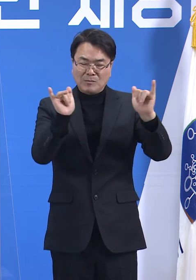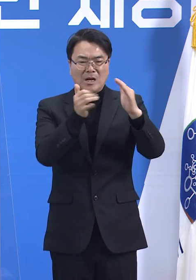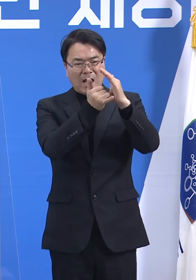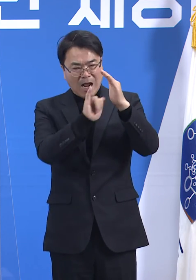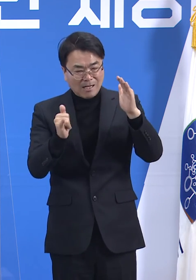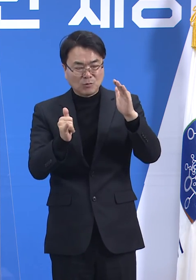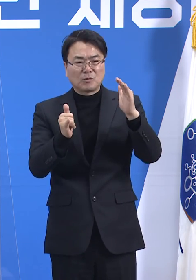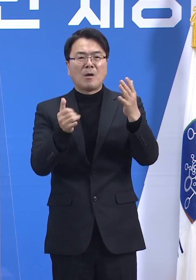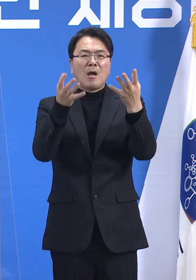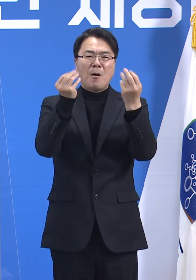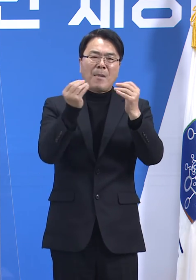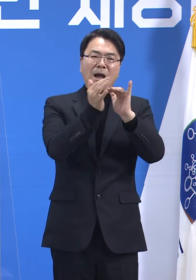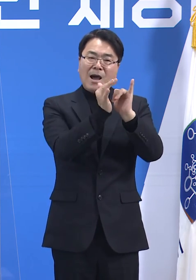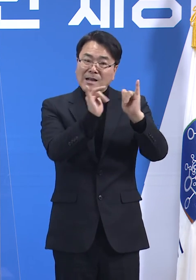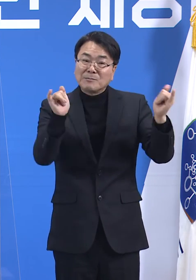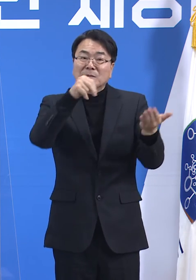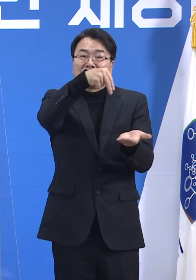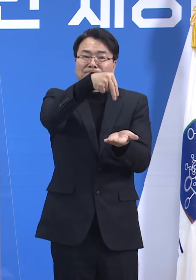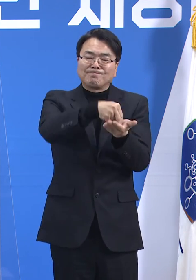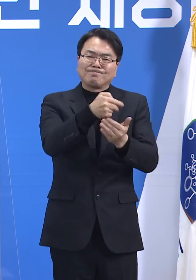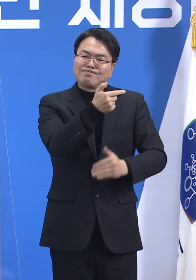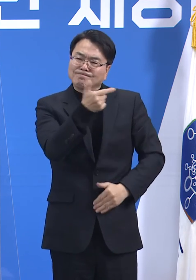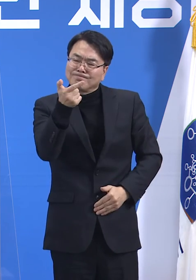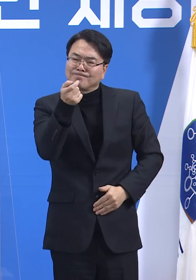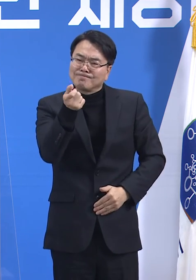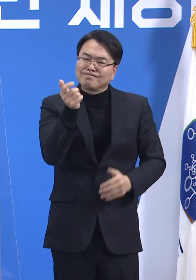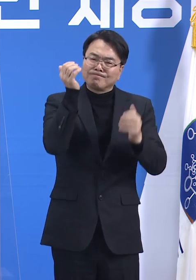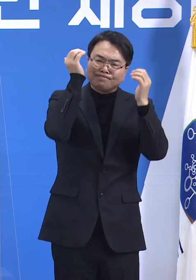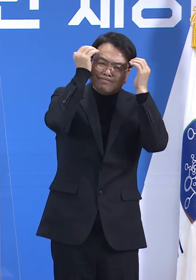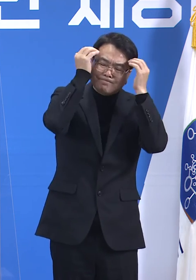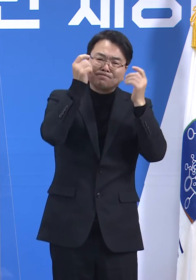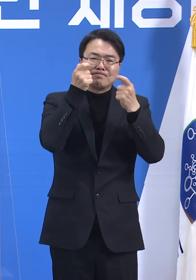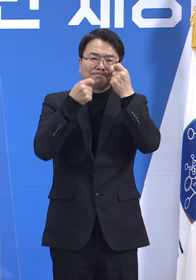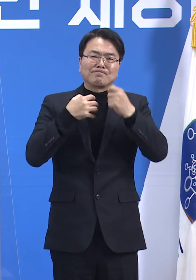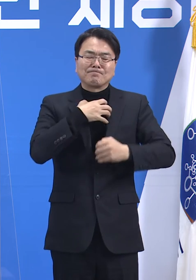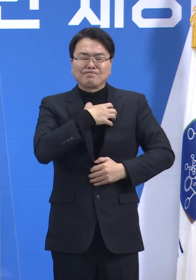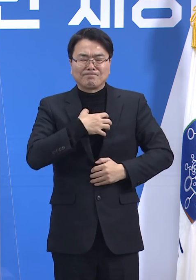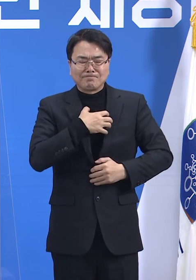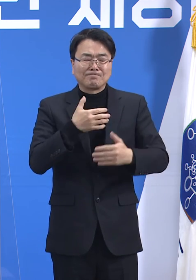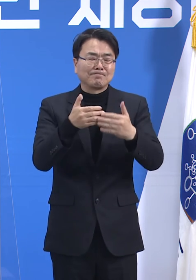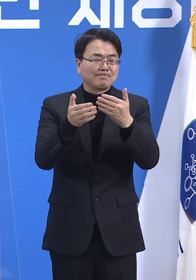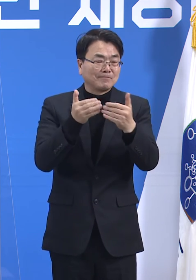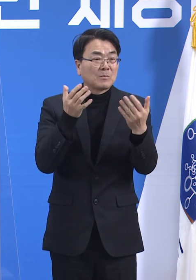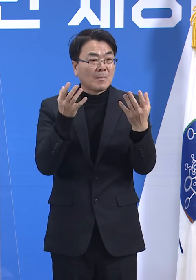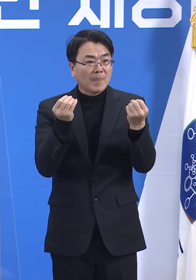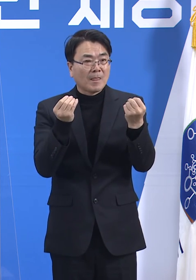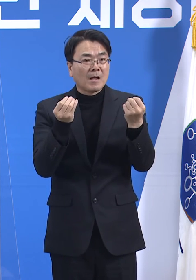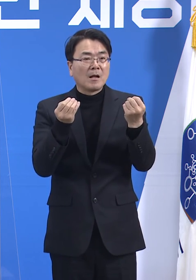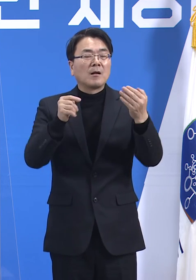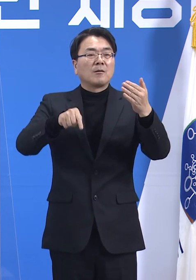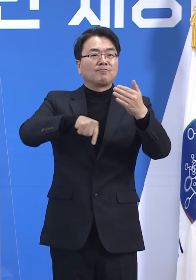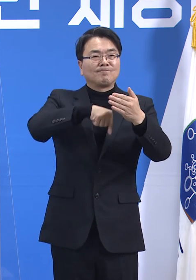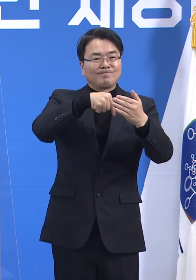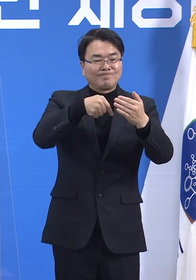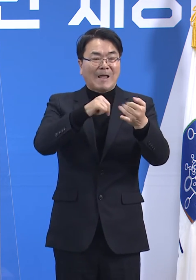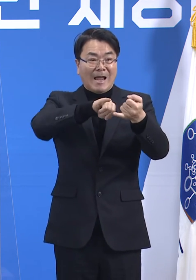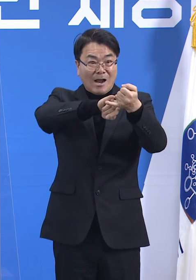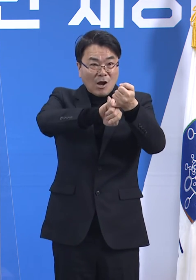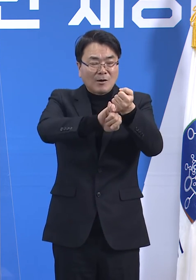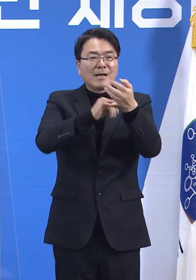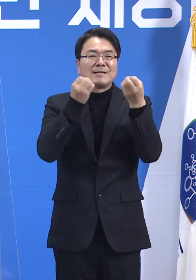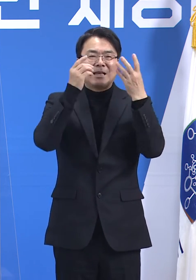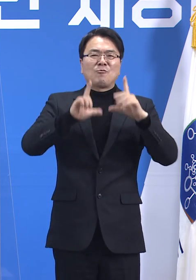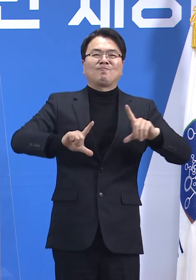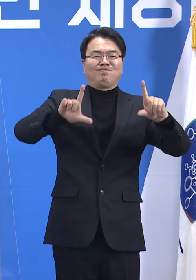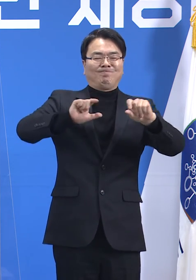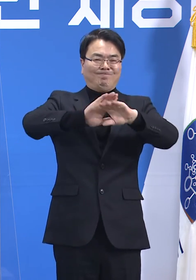사회의 많은 구성원들이 크고 작은 고통과 슬픔을 겪었습니다. 그러나 어김없이 새해 아침은 밝을 것이고,